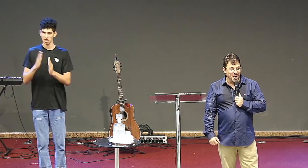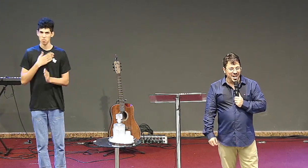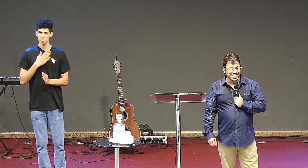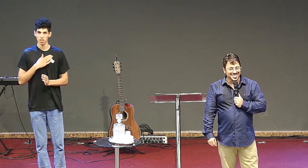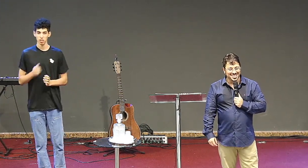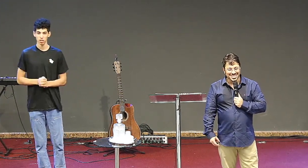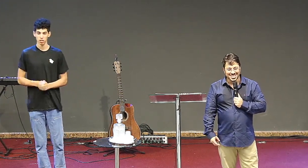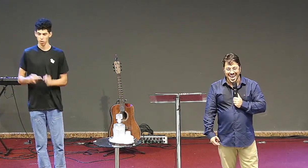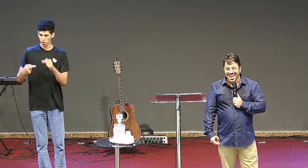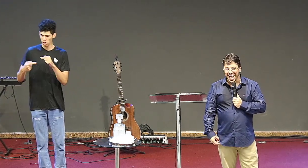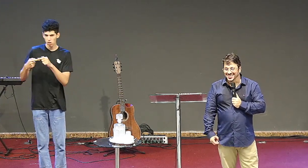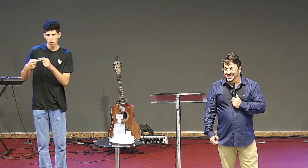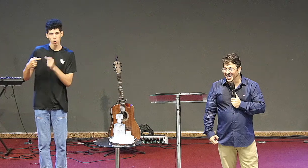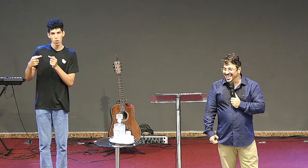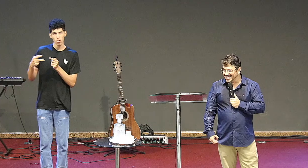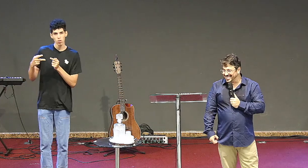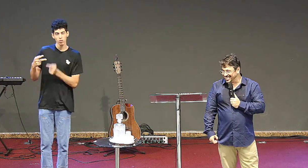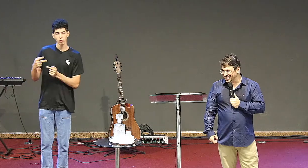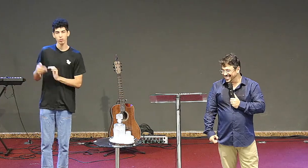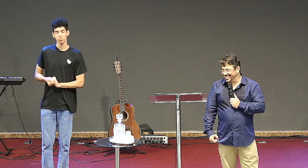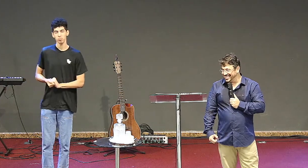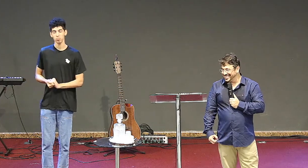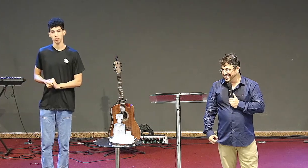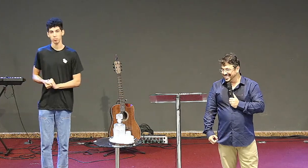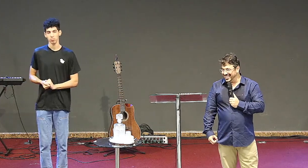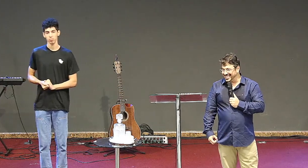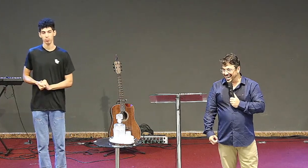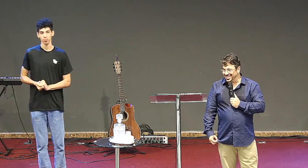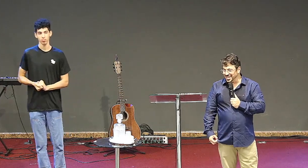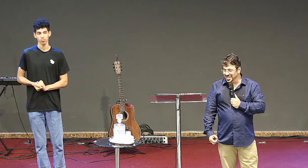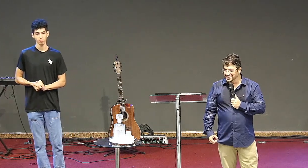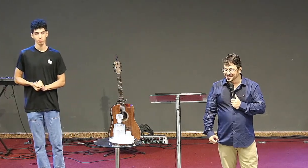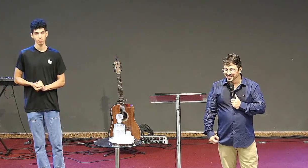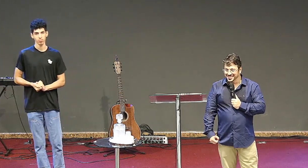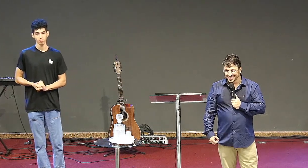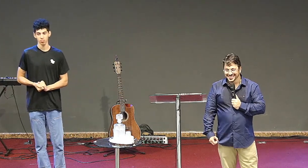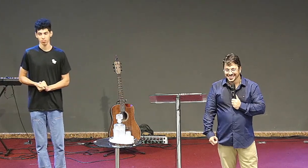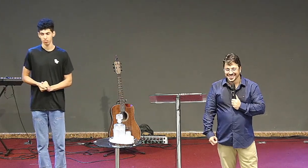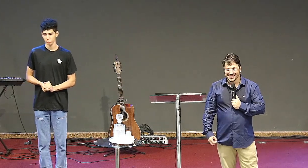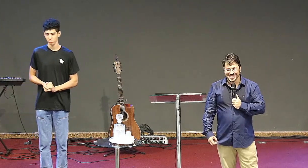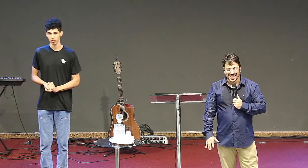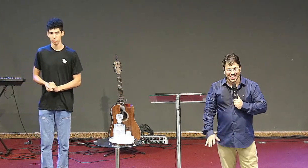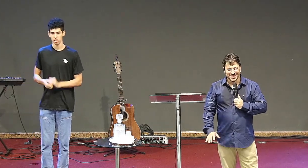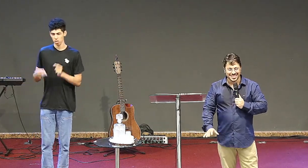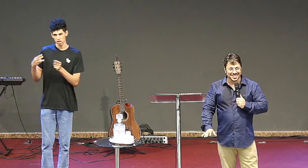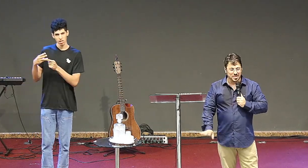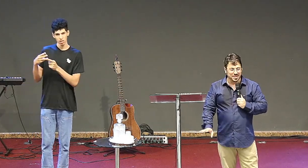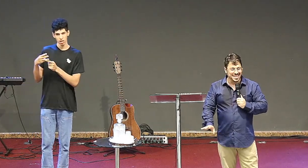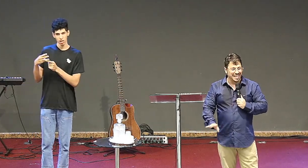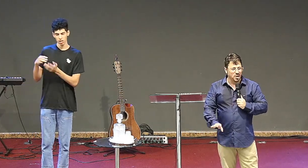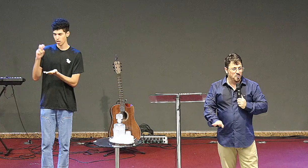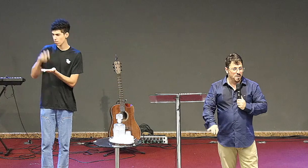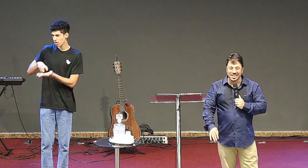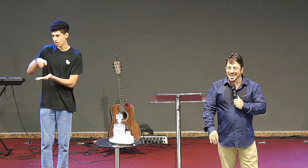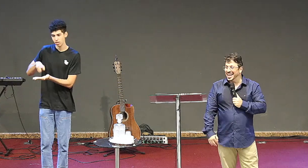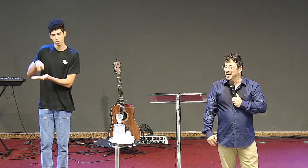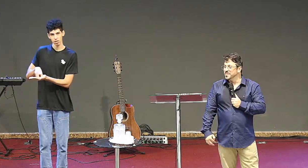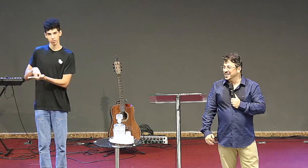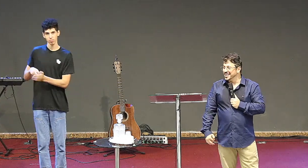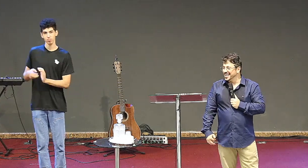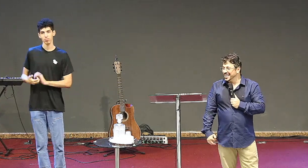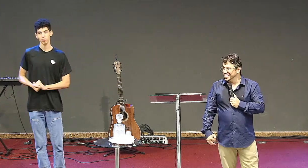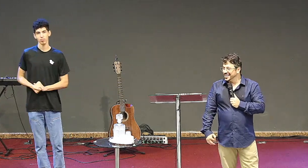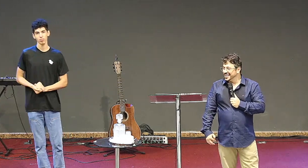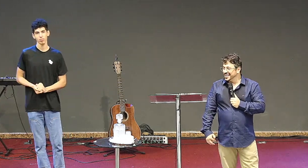dois se chegar no três vai ter castigo vai ter vai ser disciplinado de alguma maneira